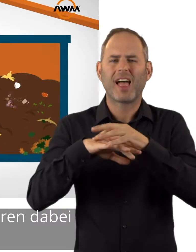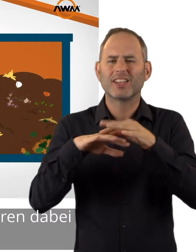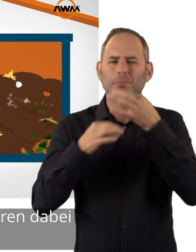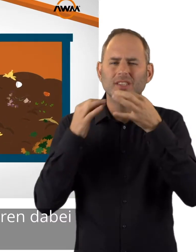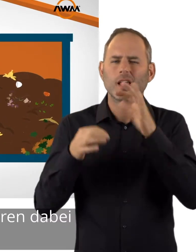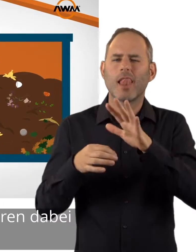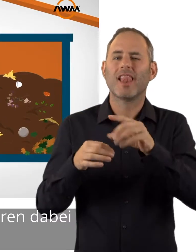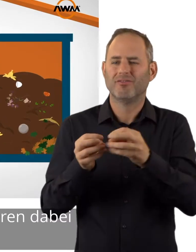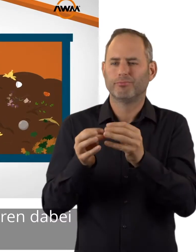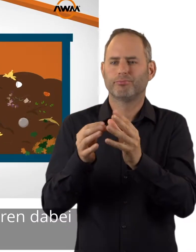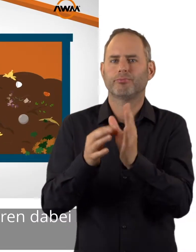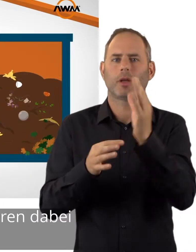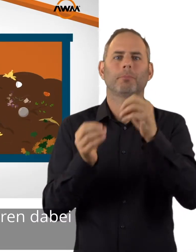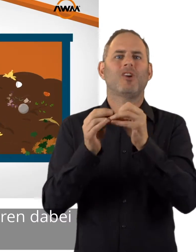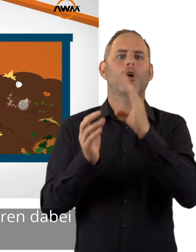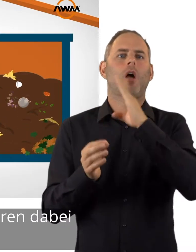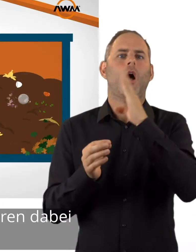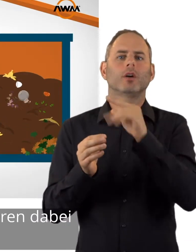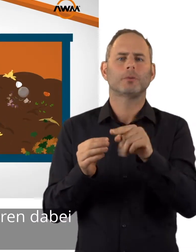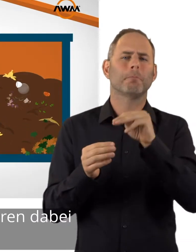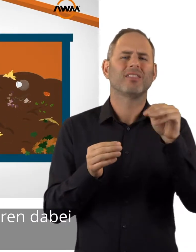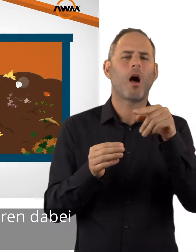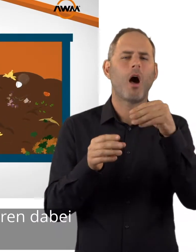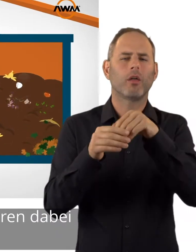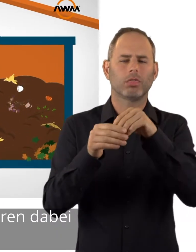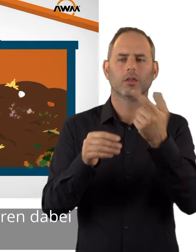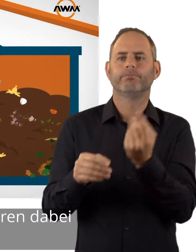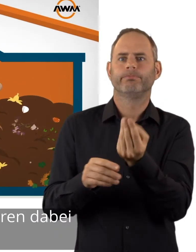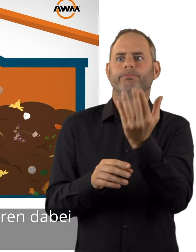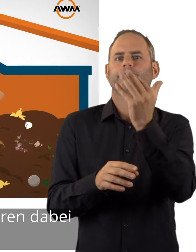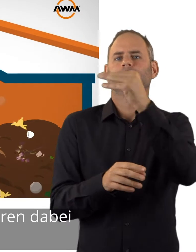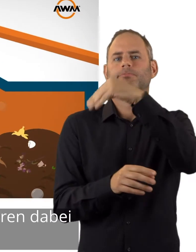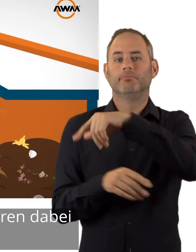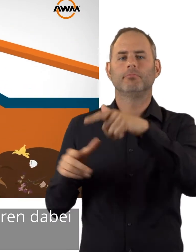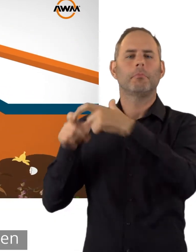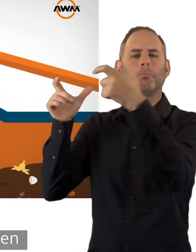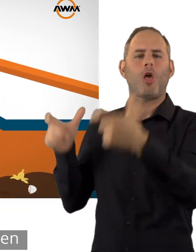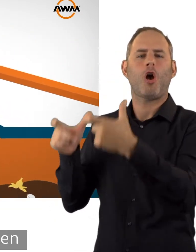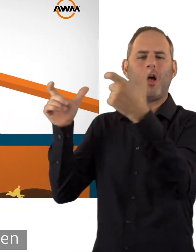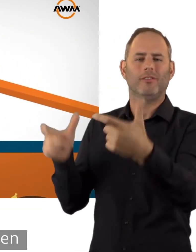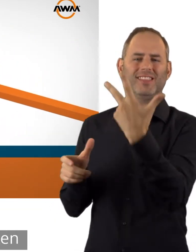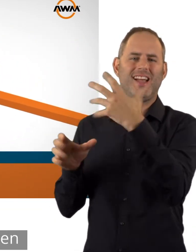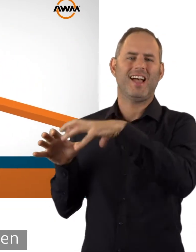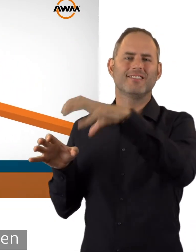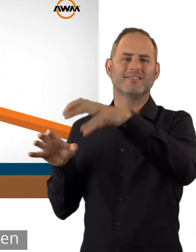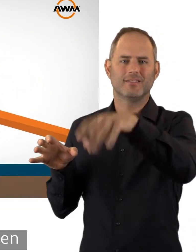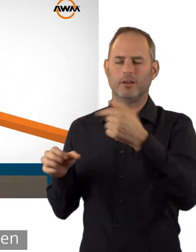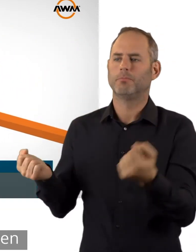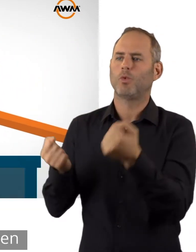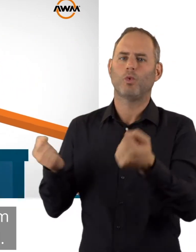Bakterienkulturen produzieren dabei methanhaltiges Biogas, das in drei Blockheizkraftwerken zur